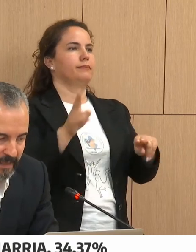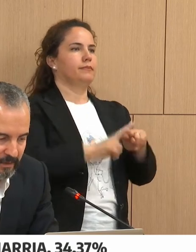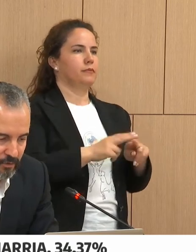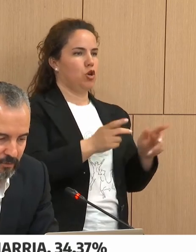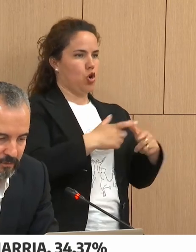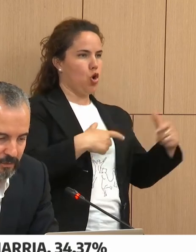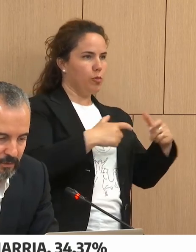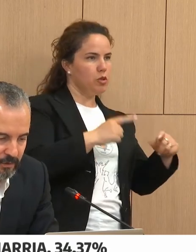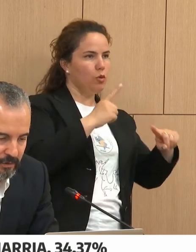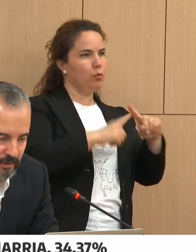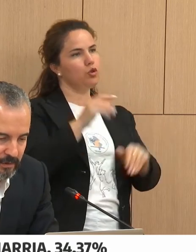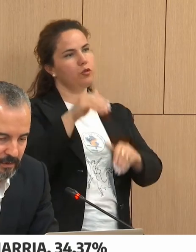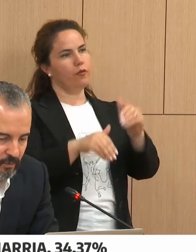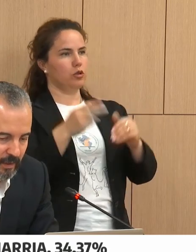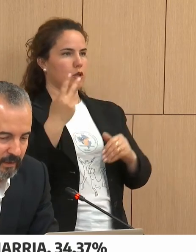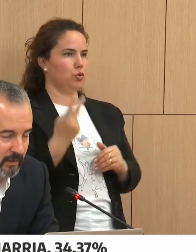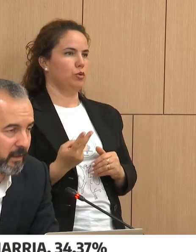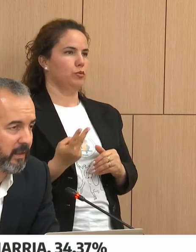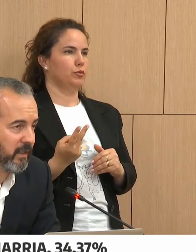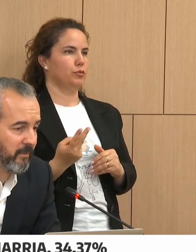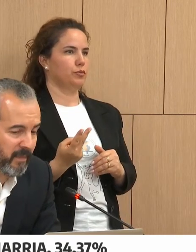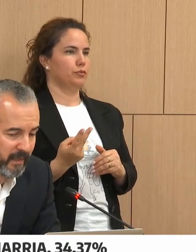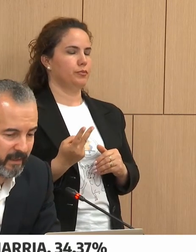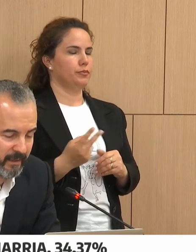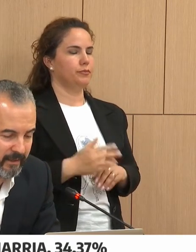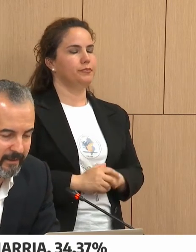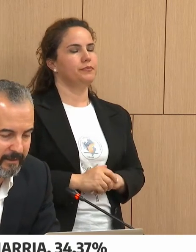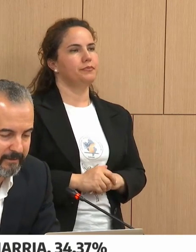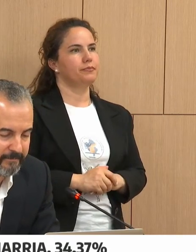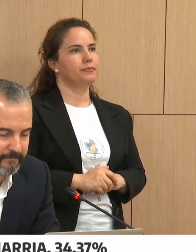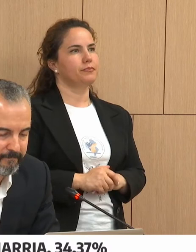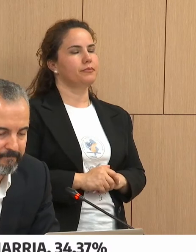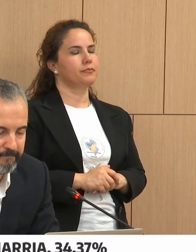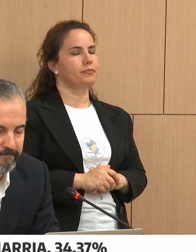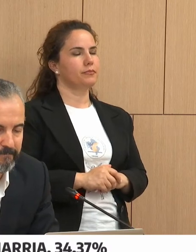Paka shumë kjo është situata në lidhe me